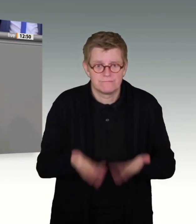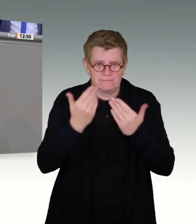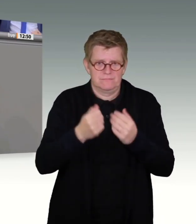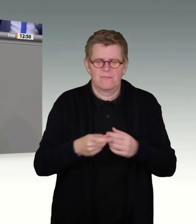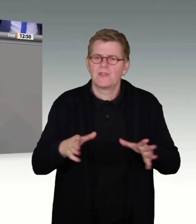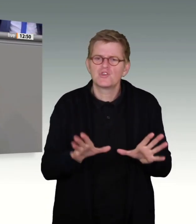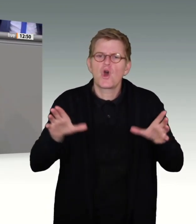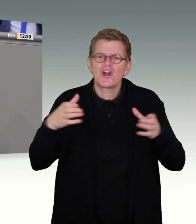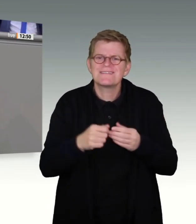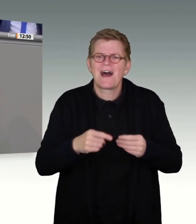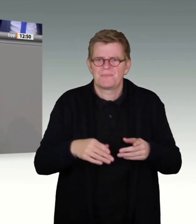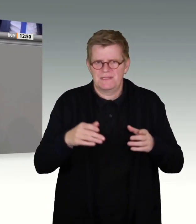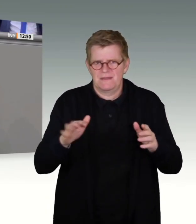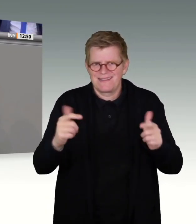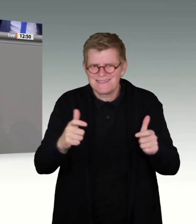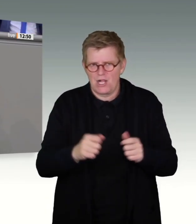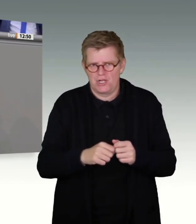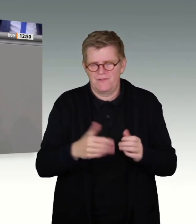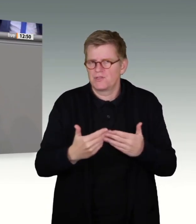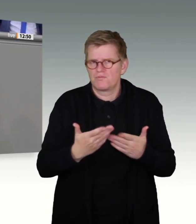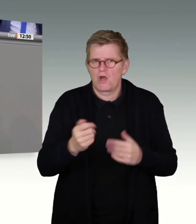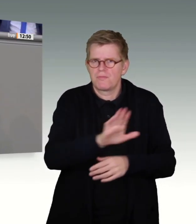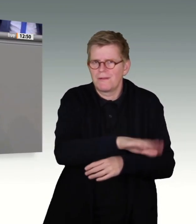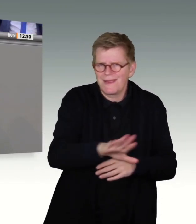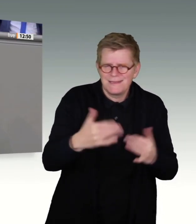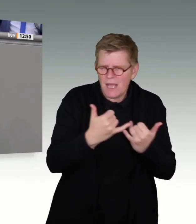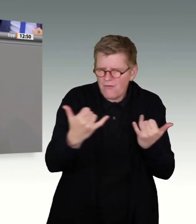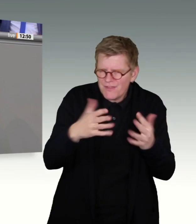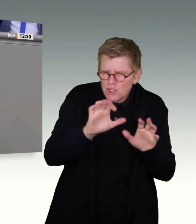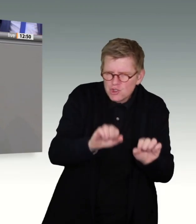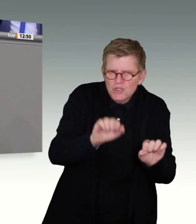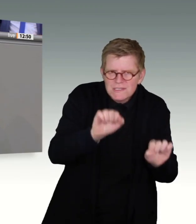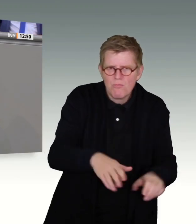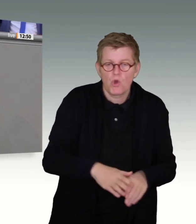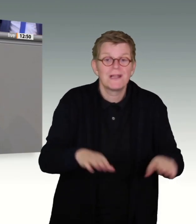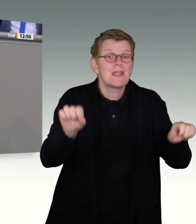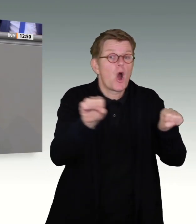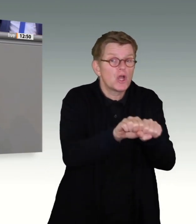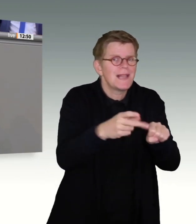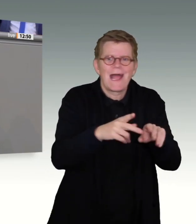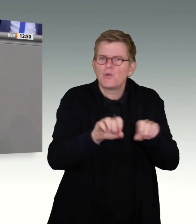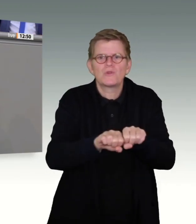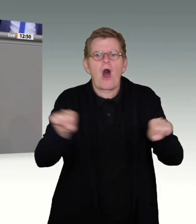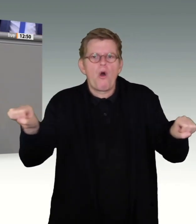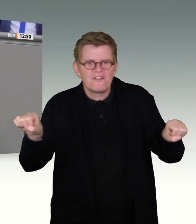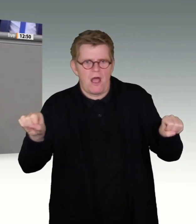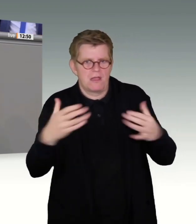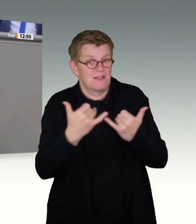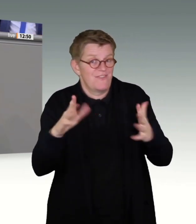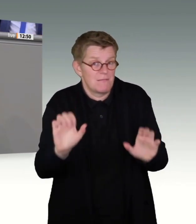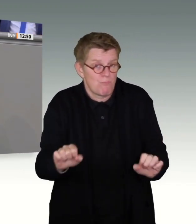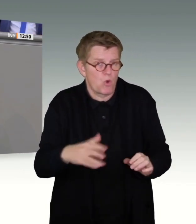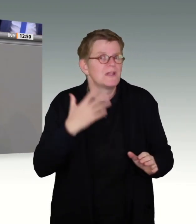gesamtgesellschaftlich Kinder online wie offline vor sexualisierter Gewalt schützen können, verfolgen Sie immer noch die längst überholte